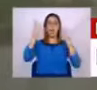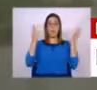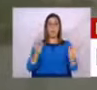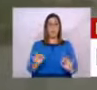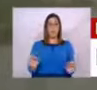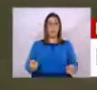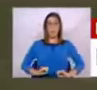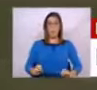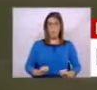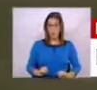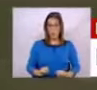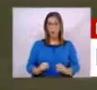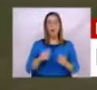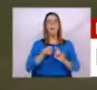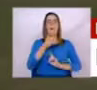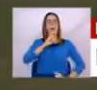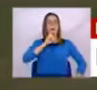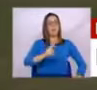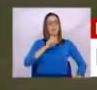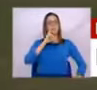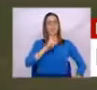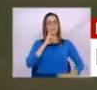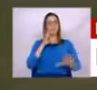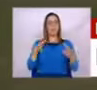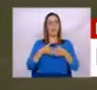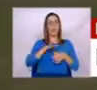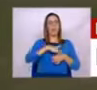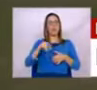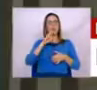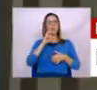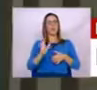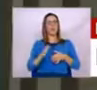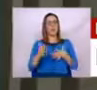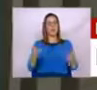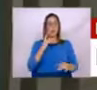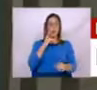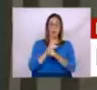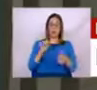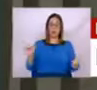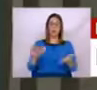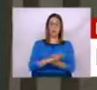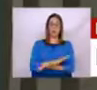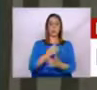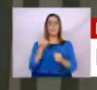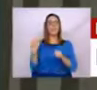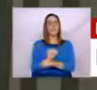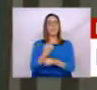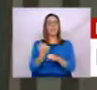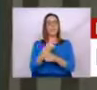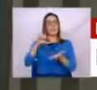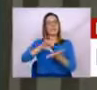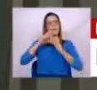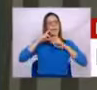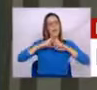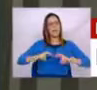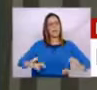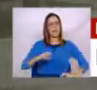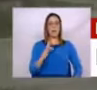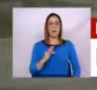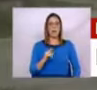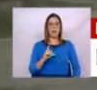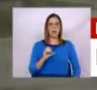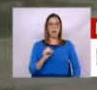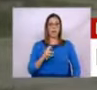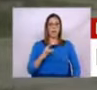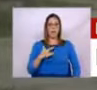climáticas, apesar dos inúmeros avisos da comunidade científica. De acordo com o jornal, os funcionários do Centro de Investigação da Flórida